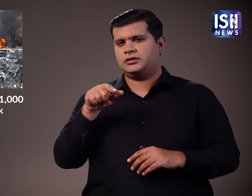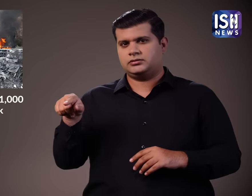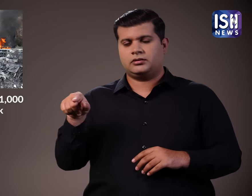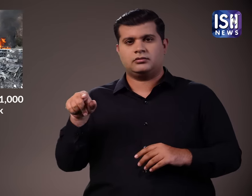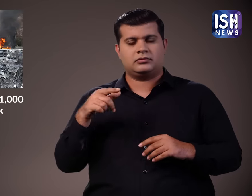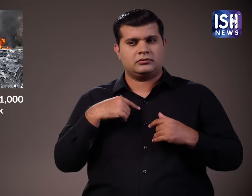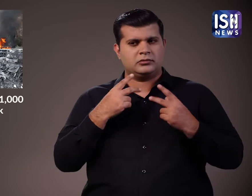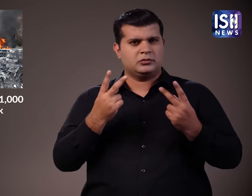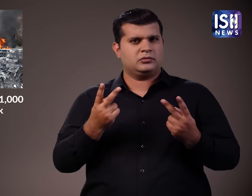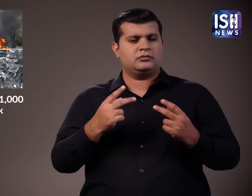इस्राइली नागरिक है